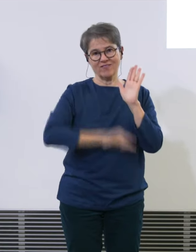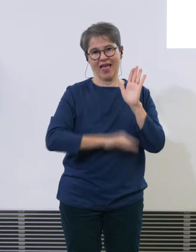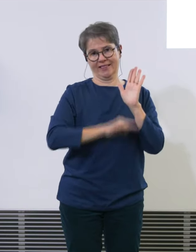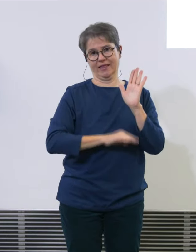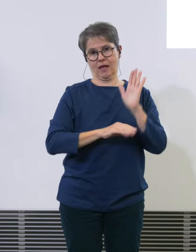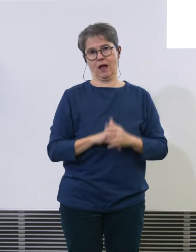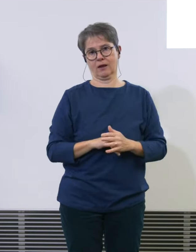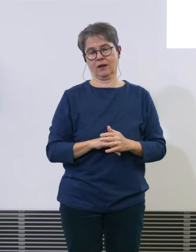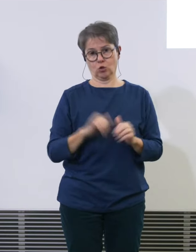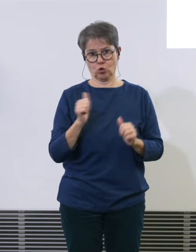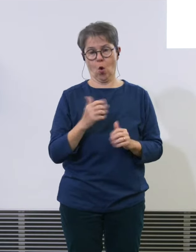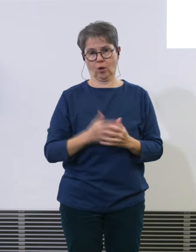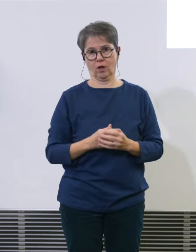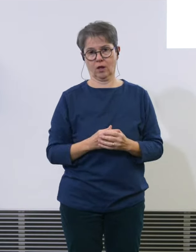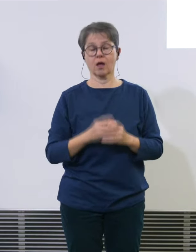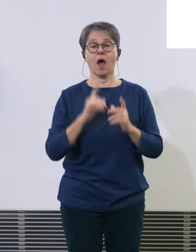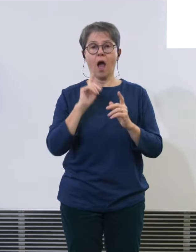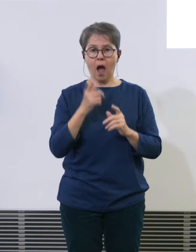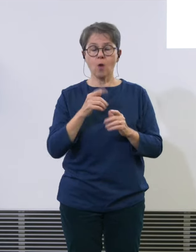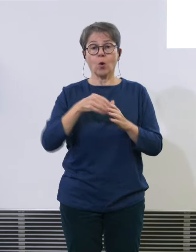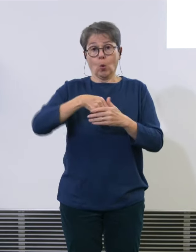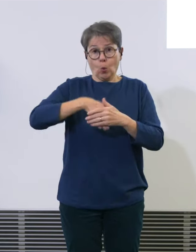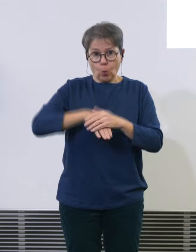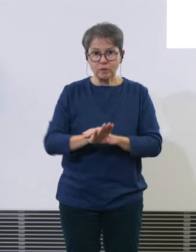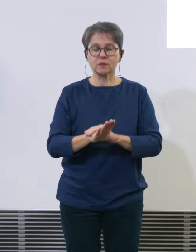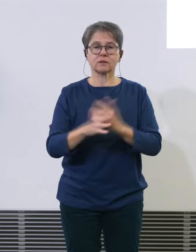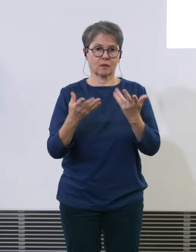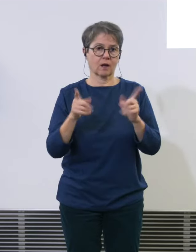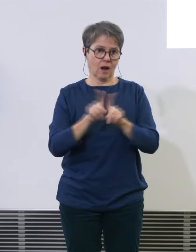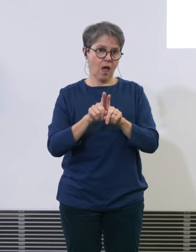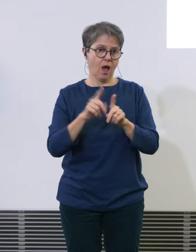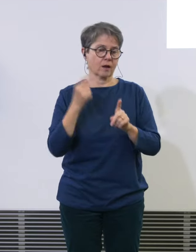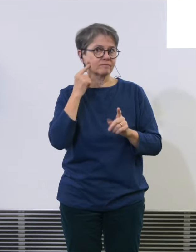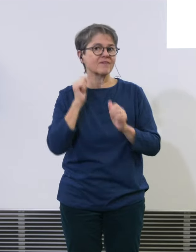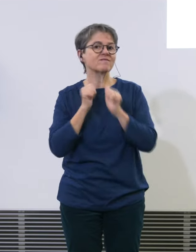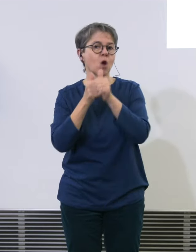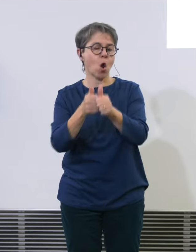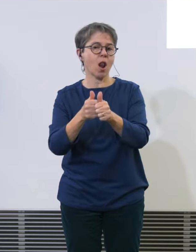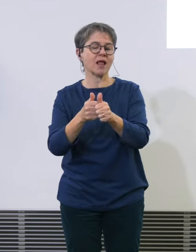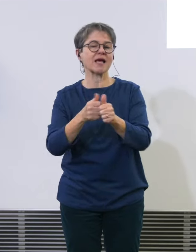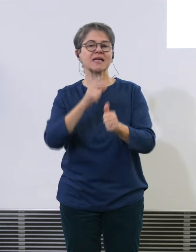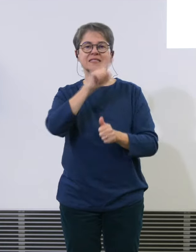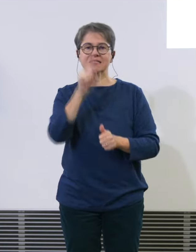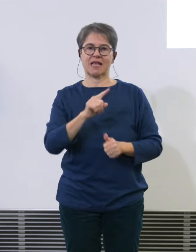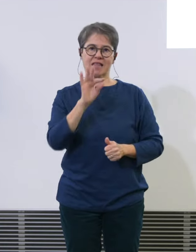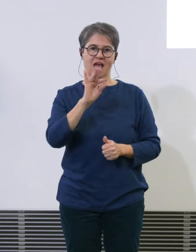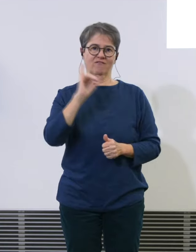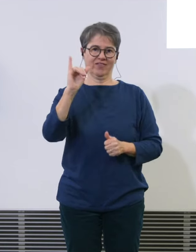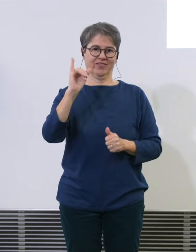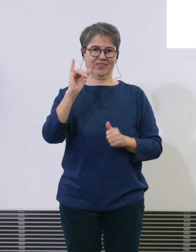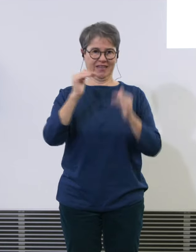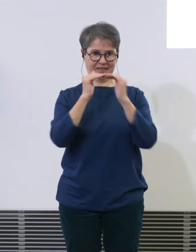Unterschritten ist darum auch der Z4-Richtwert. Der Monitoringwert liegt mit 43